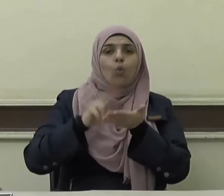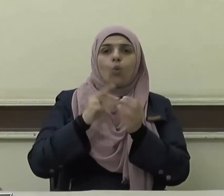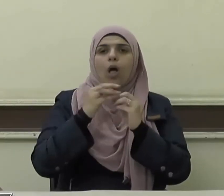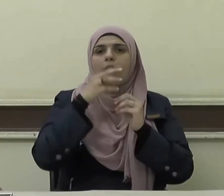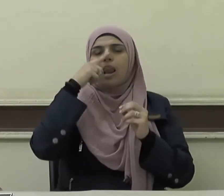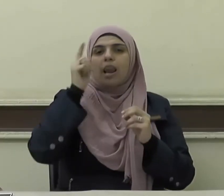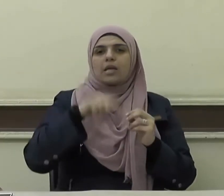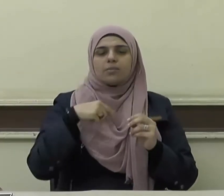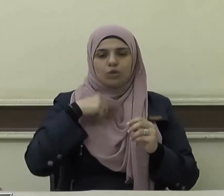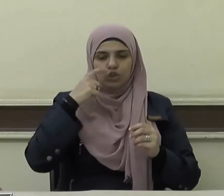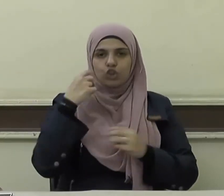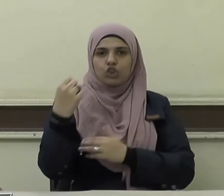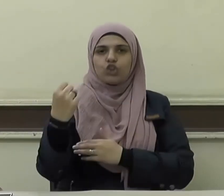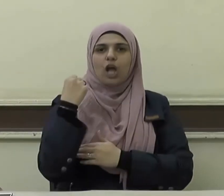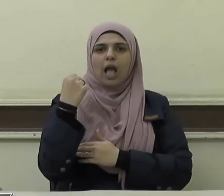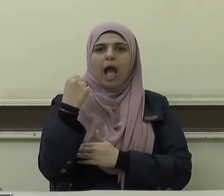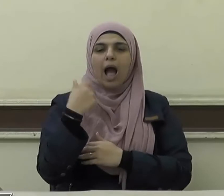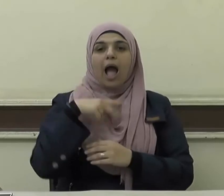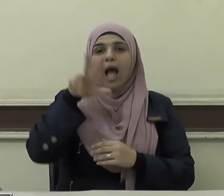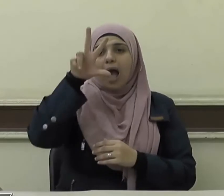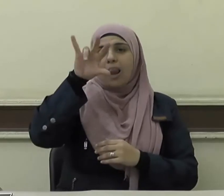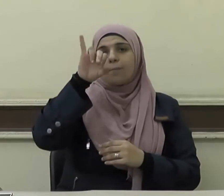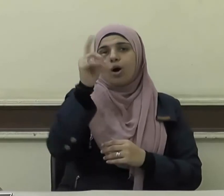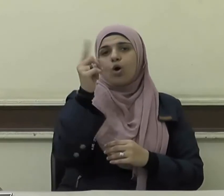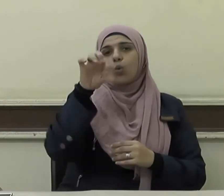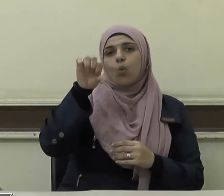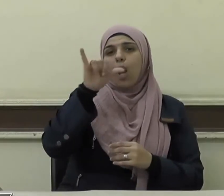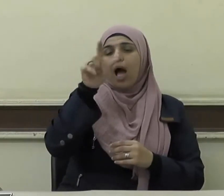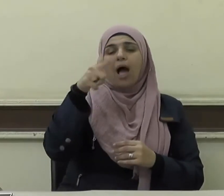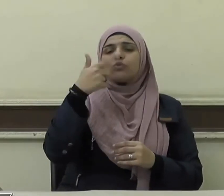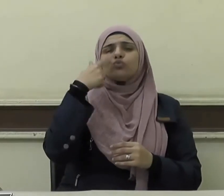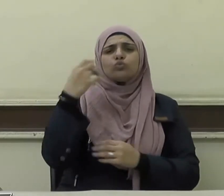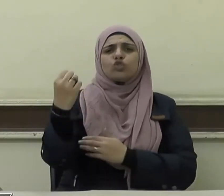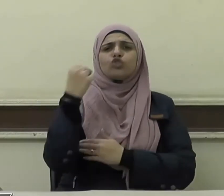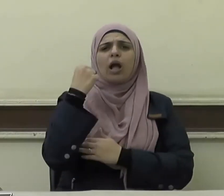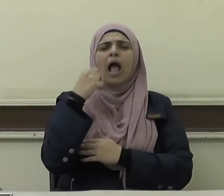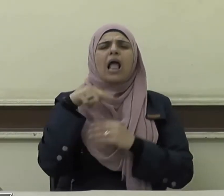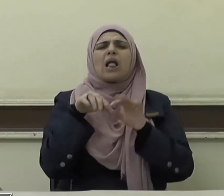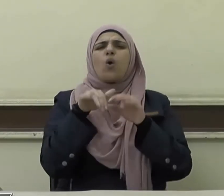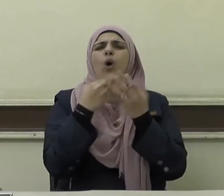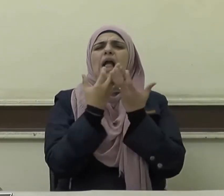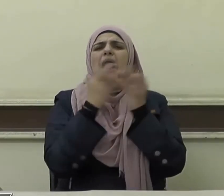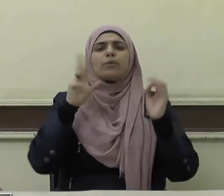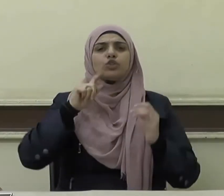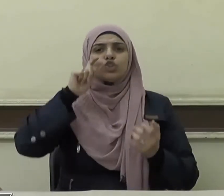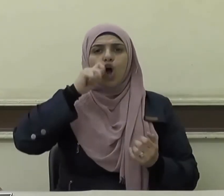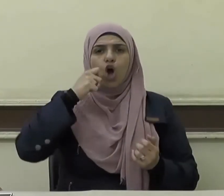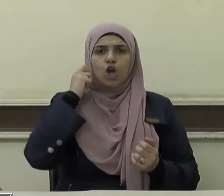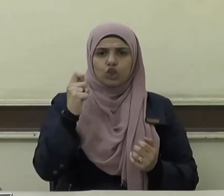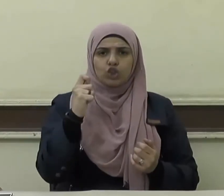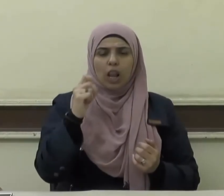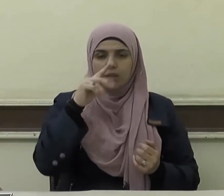المرؤة وهي كلمة جامعة لكل معاني الرجولة